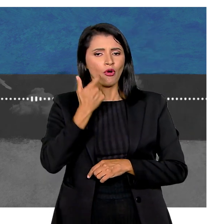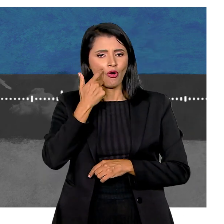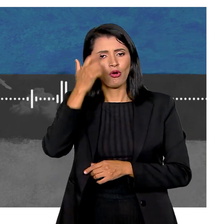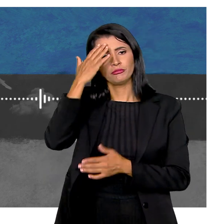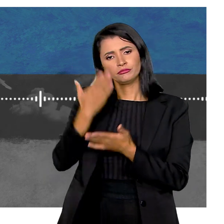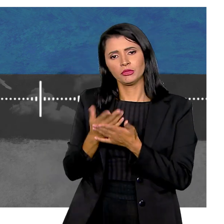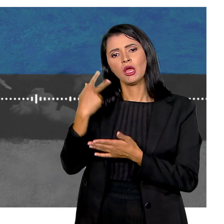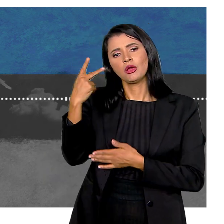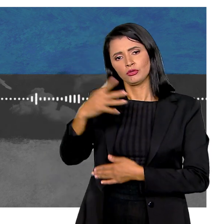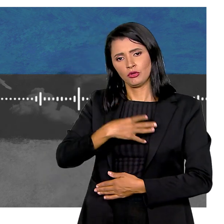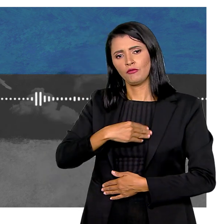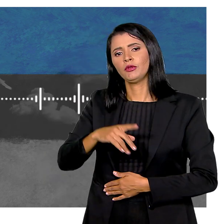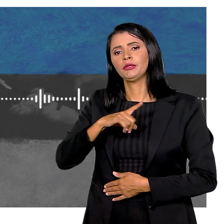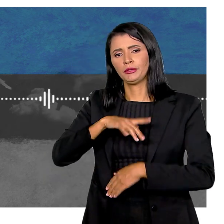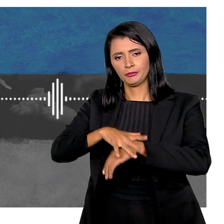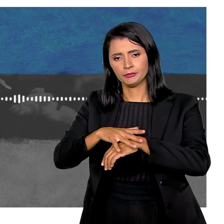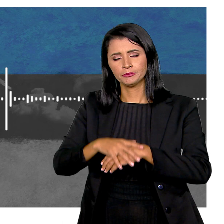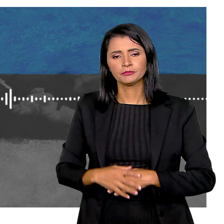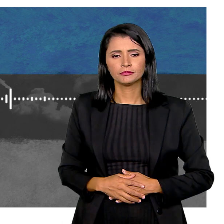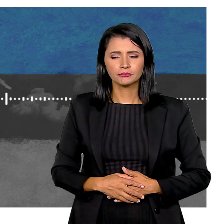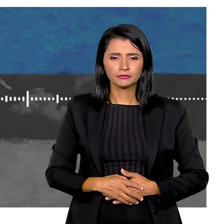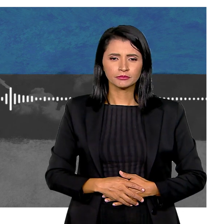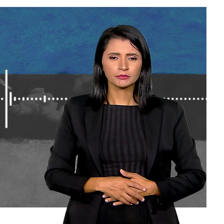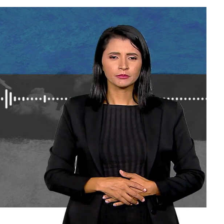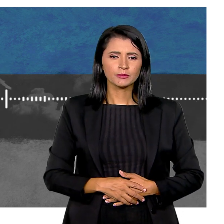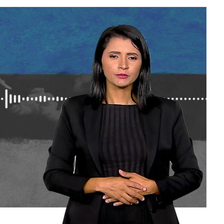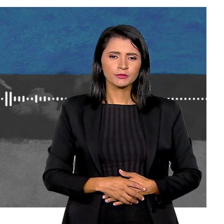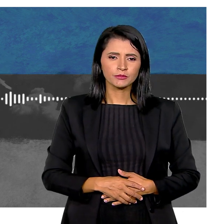nós, né Falou, eu acredito que a sua filha tenha isso